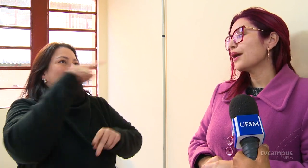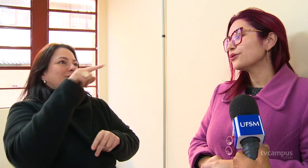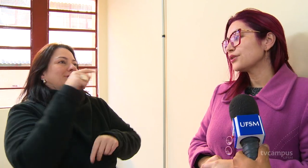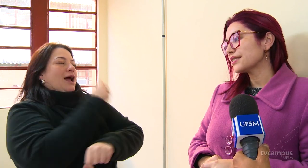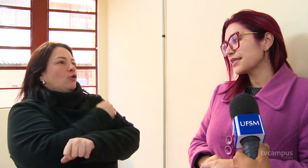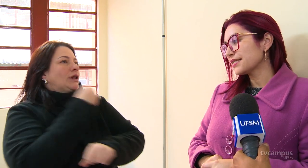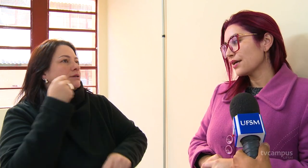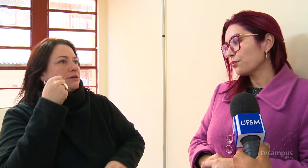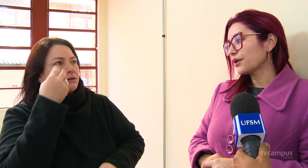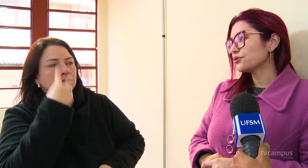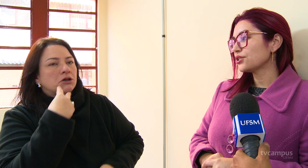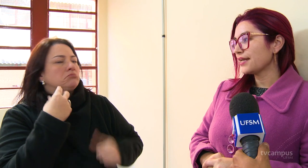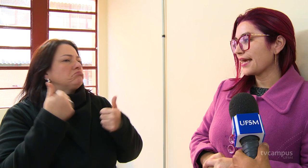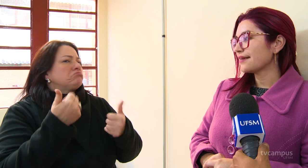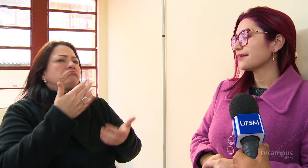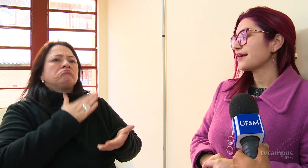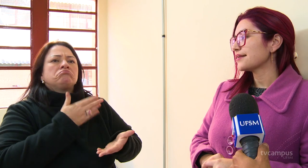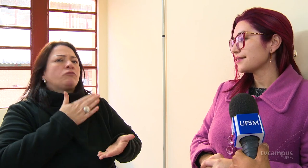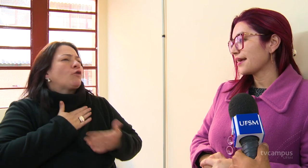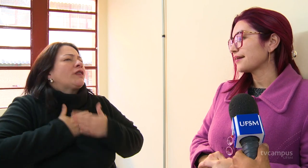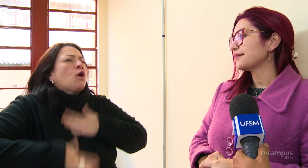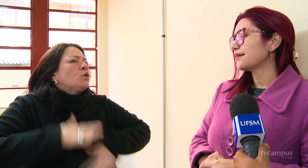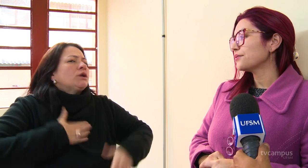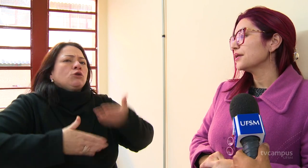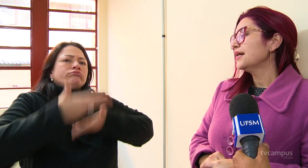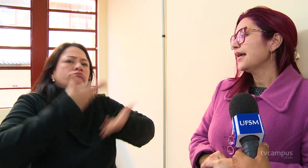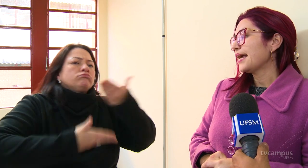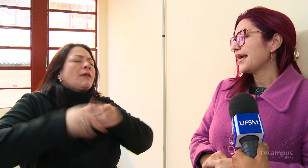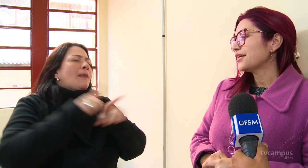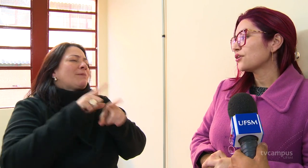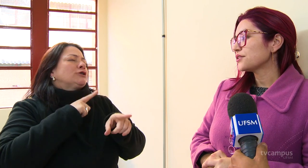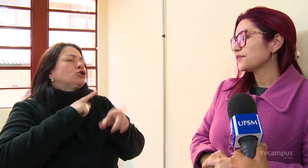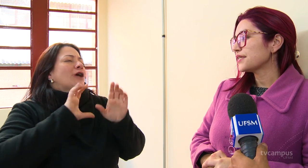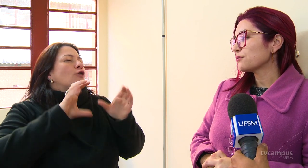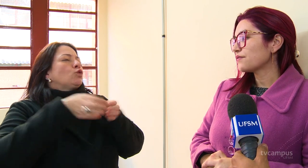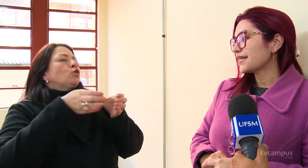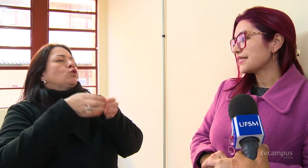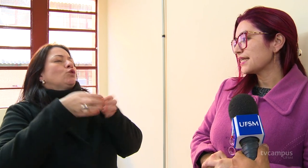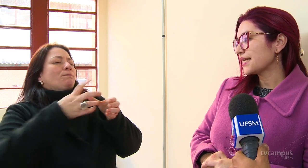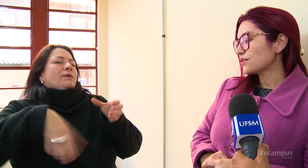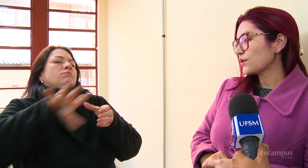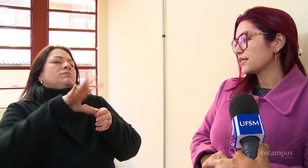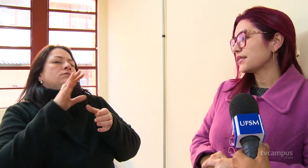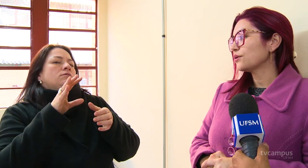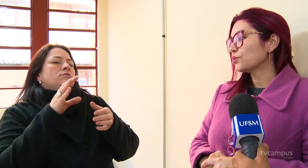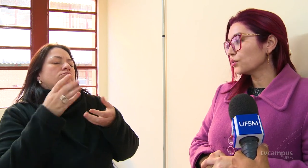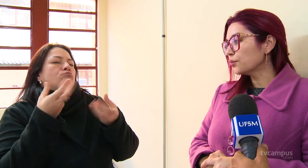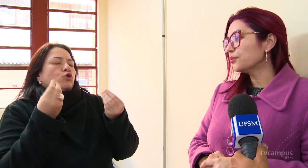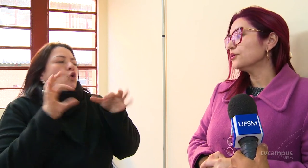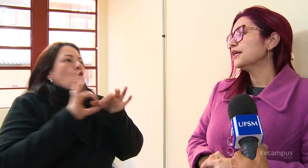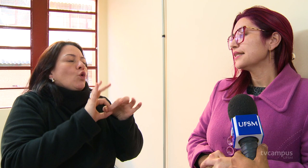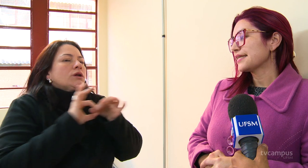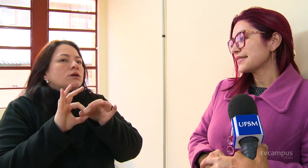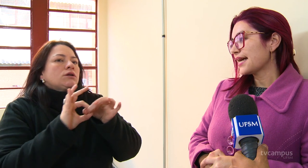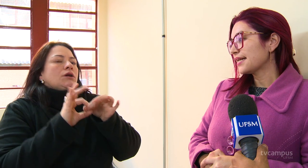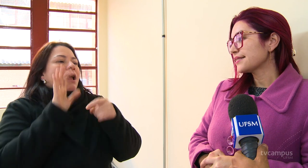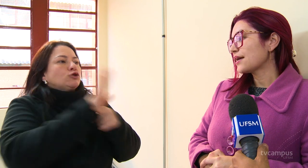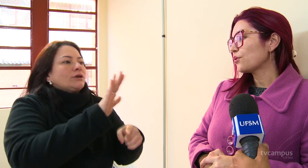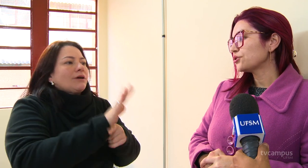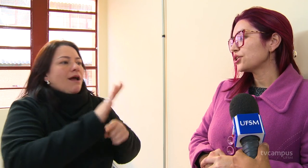audiodescrição para a Ruth e Léia, que era cega. Então, nós fizemos várias interações em grupo, nas salas, onde